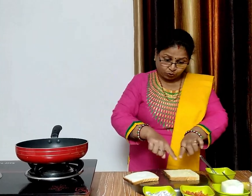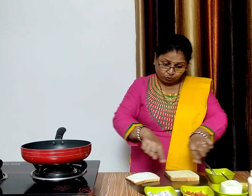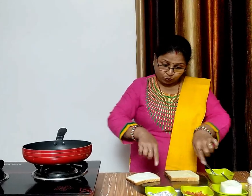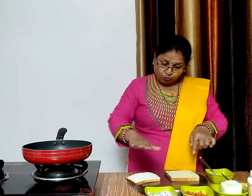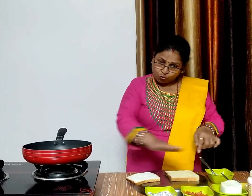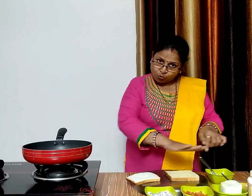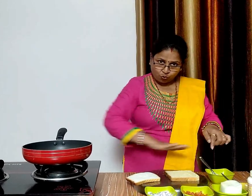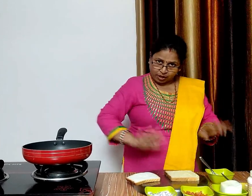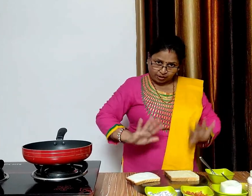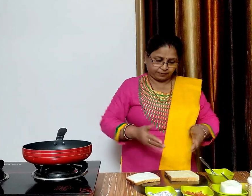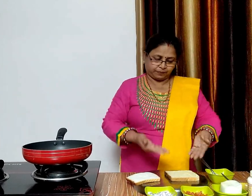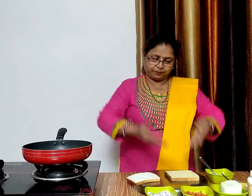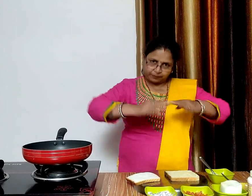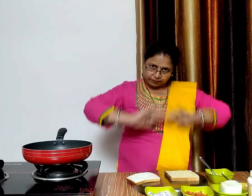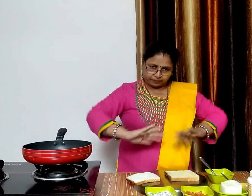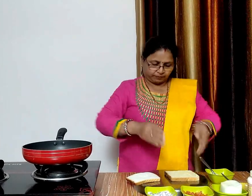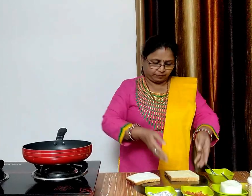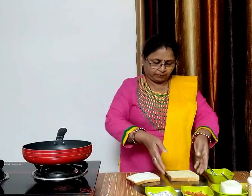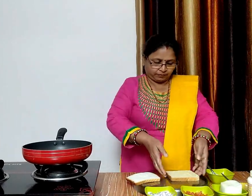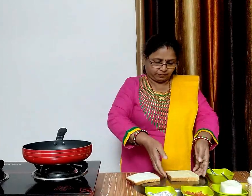बटल लगाने के बाद ब्रैड को पलट कर रख देंगे